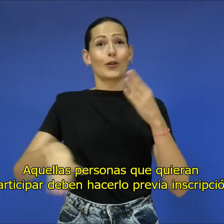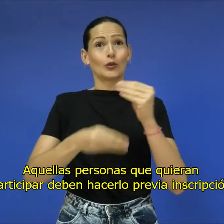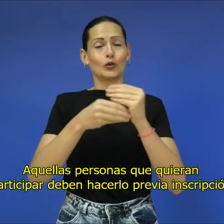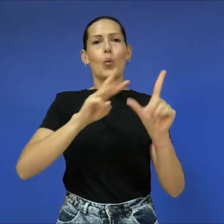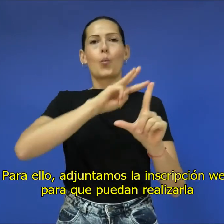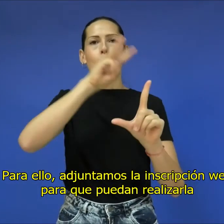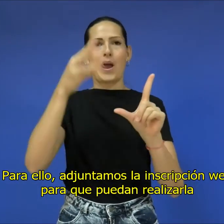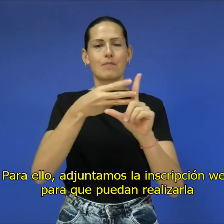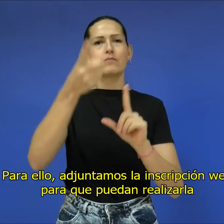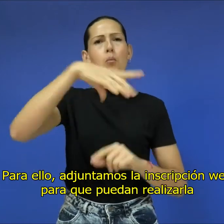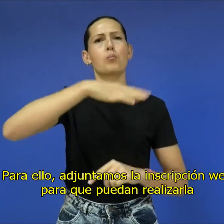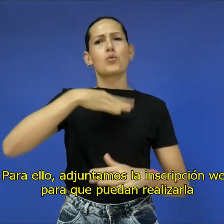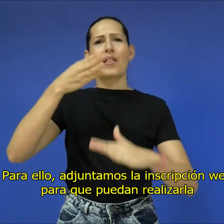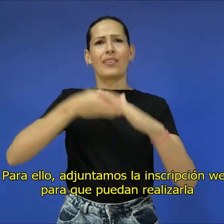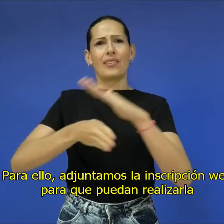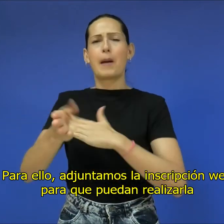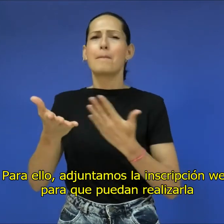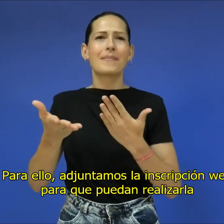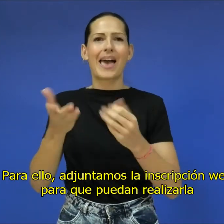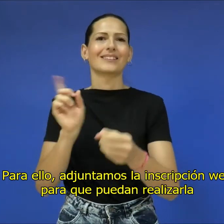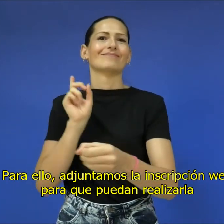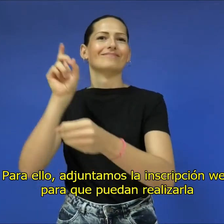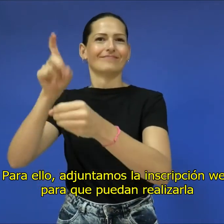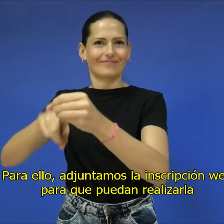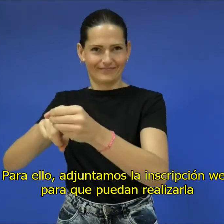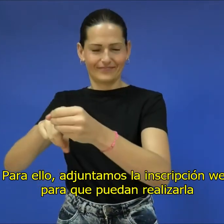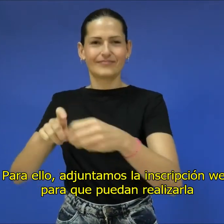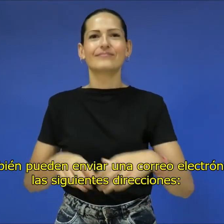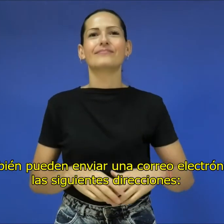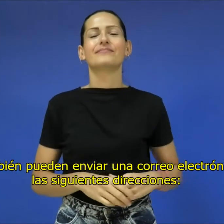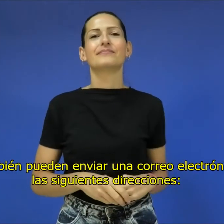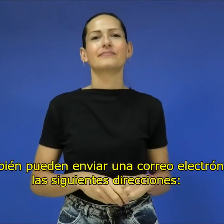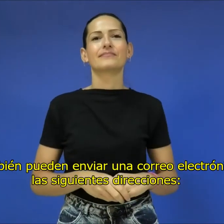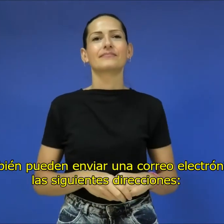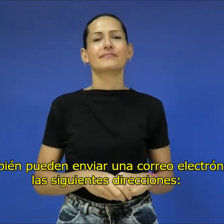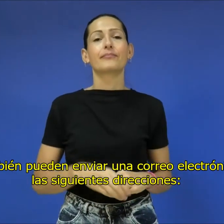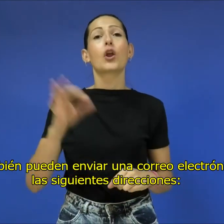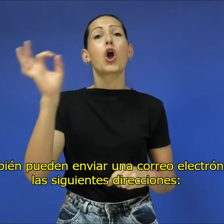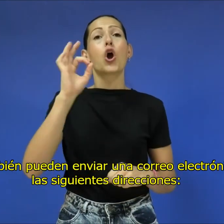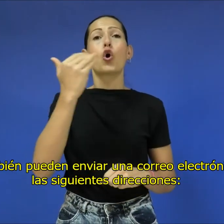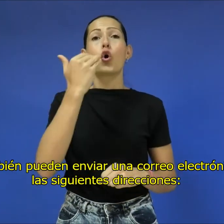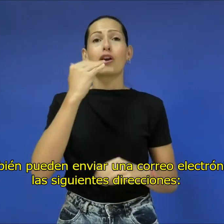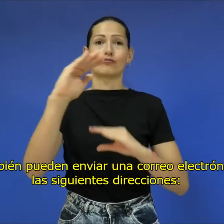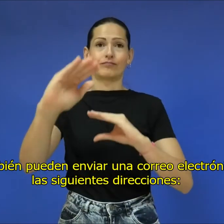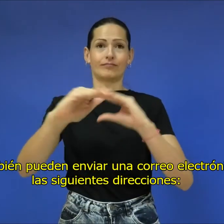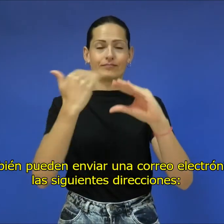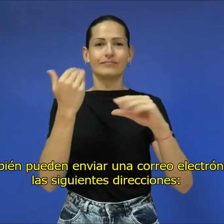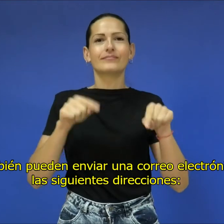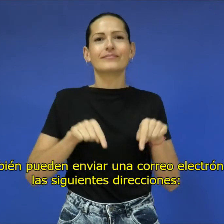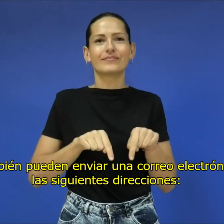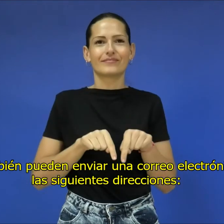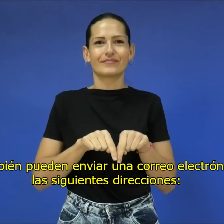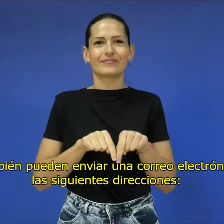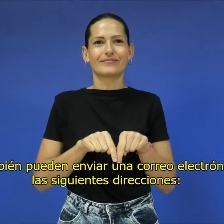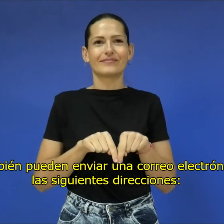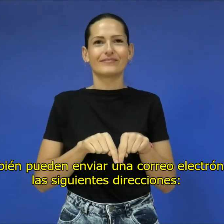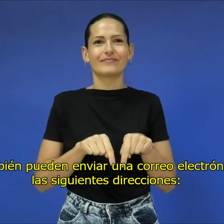y para ello juntamos la inscripción web para que puedan realizarla. O también pueden enviar un correo electrónico a las siguientes